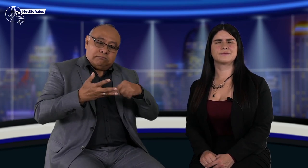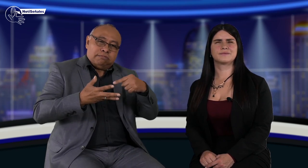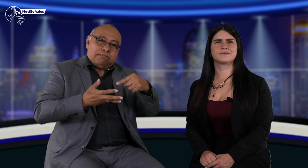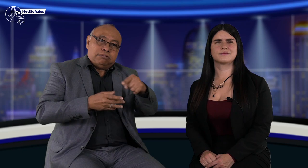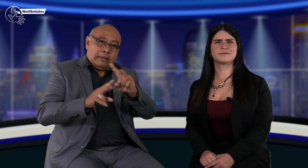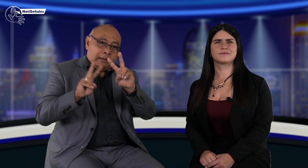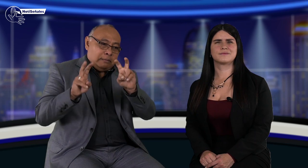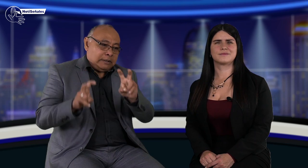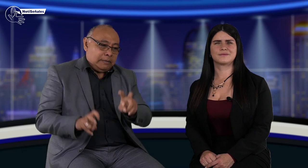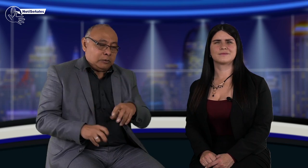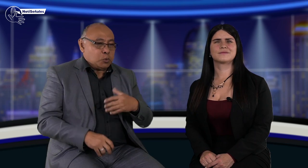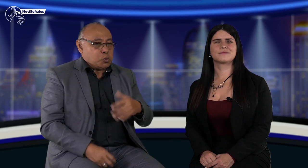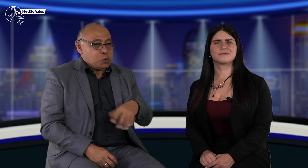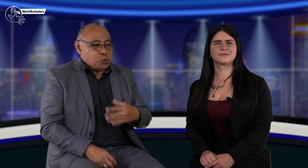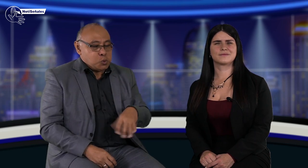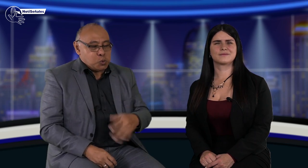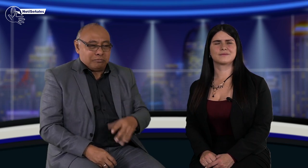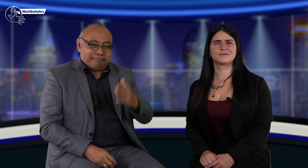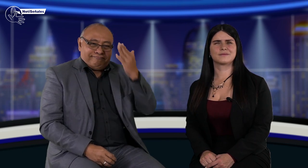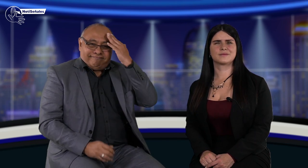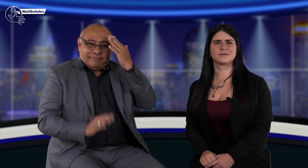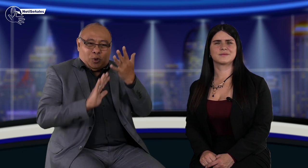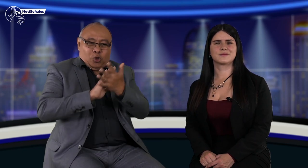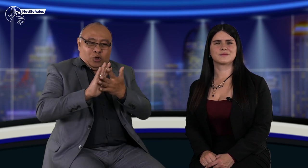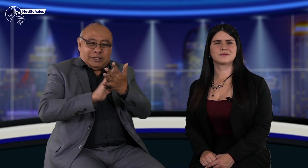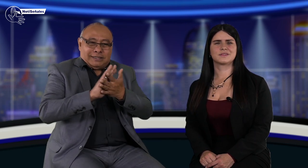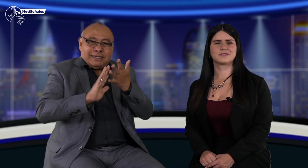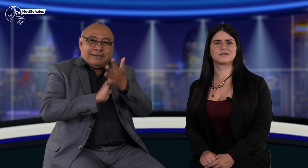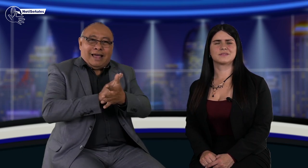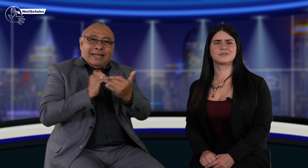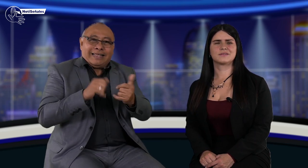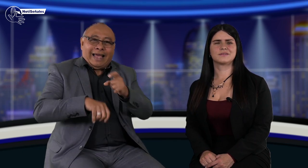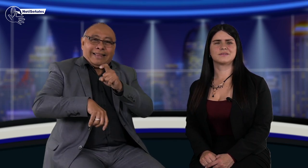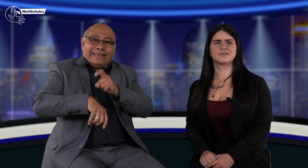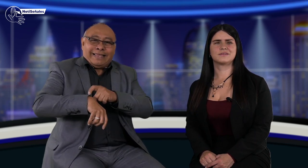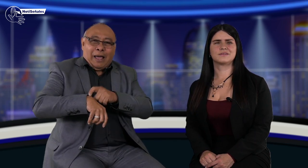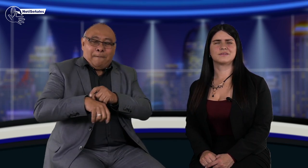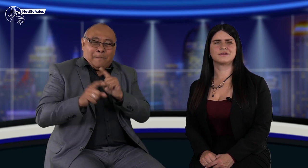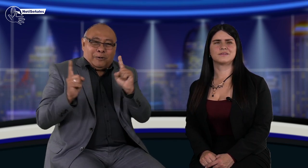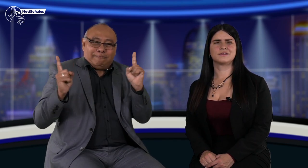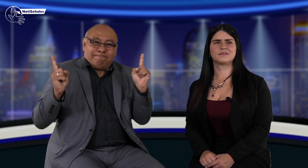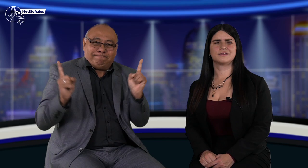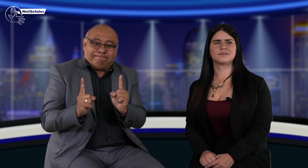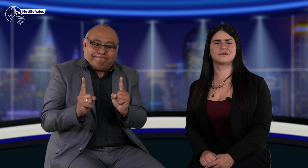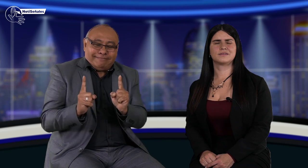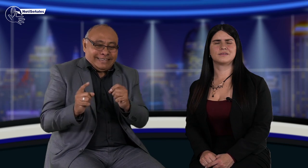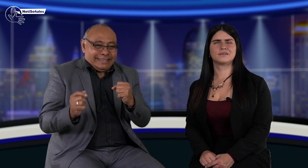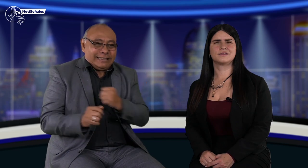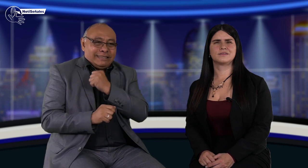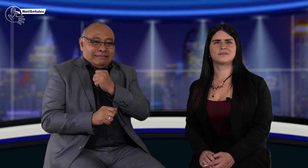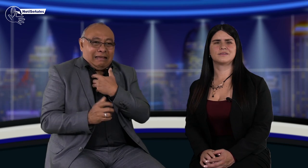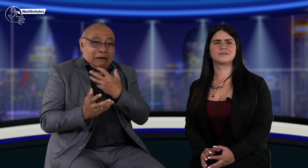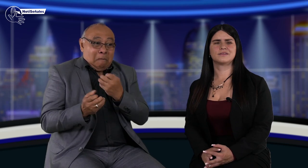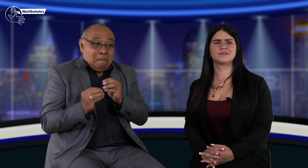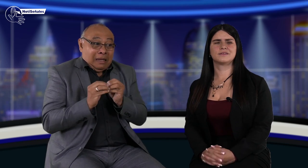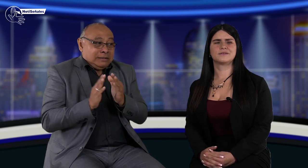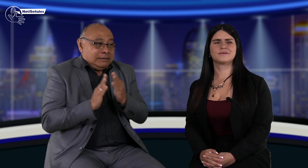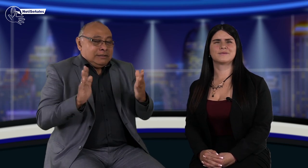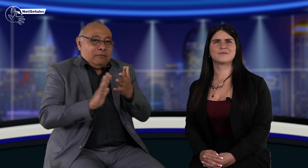muy interesante. Deberíamos hacer un webinario para ampliar la información en relación a esto y otros temas relevantes. Como saben, el tiempo de